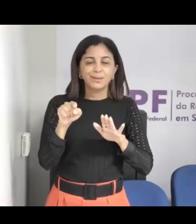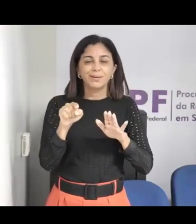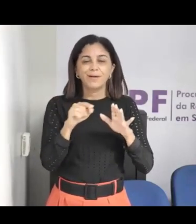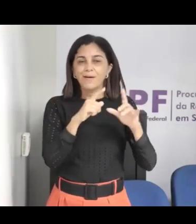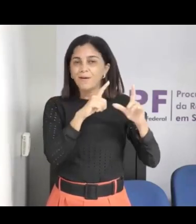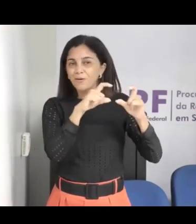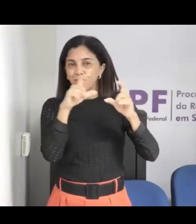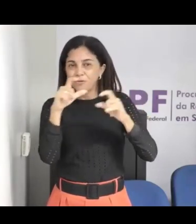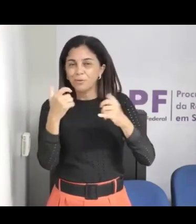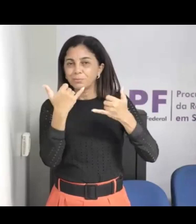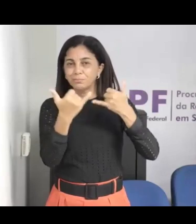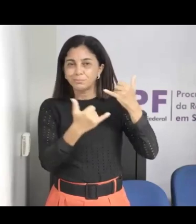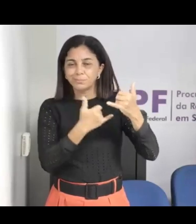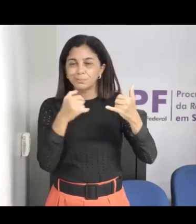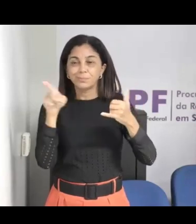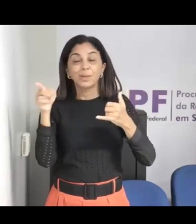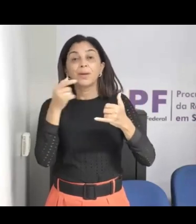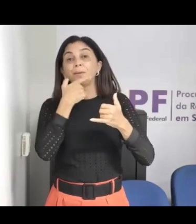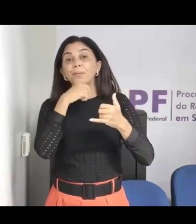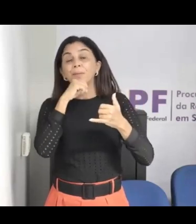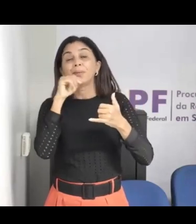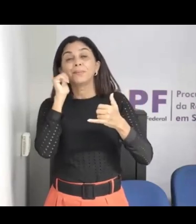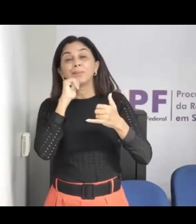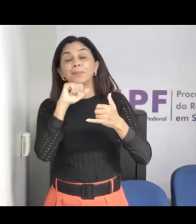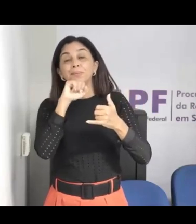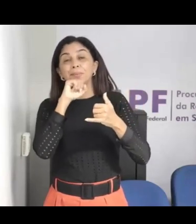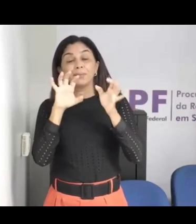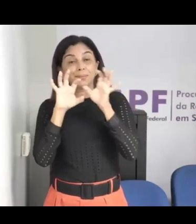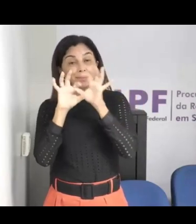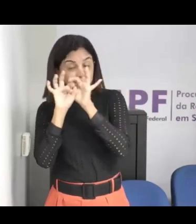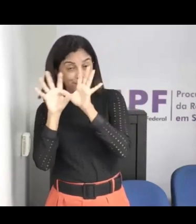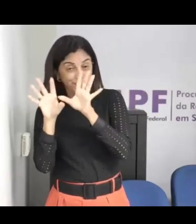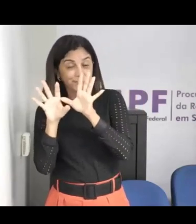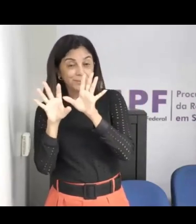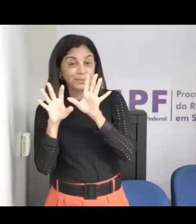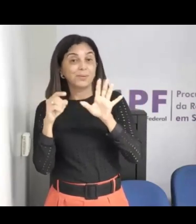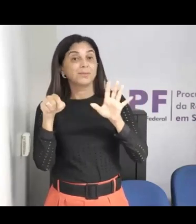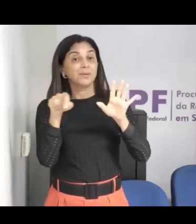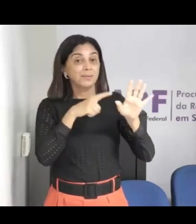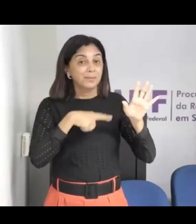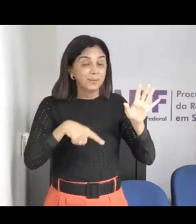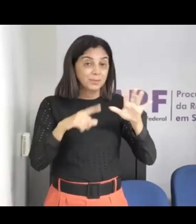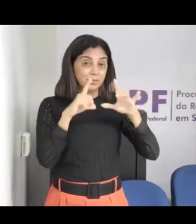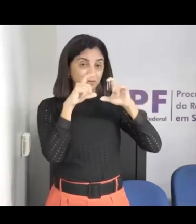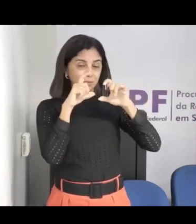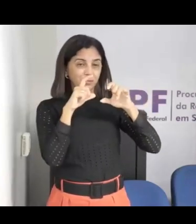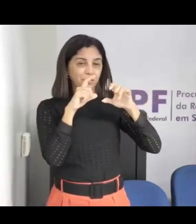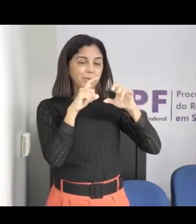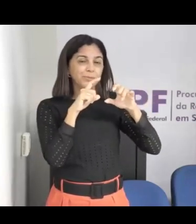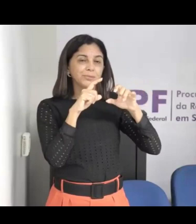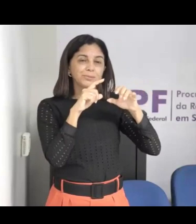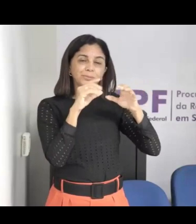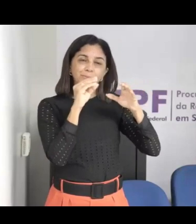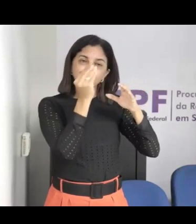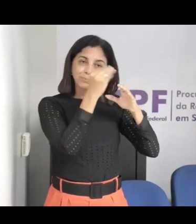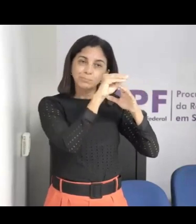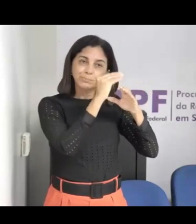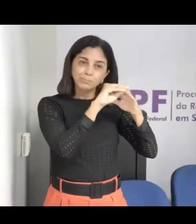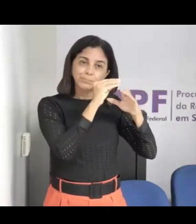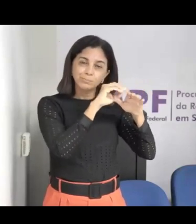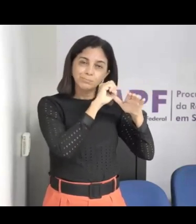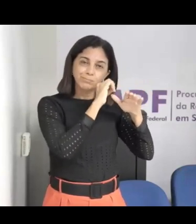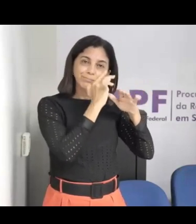e estão autorizando, né, agora a escola não, a escola a gente assina ali no começo do ano e ela vale para o ano inteiro e vale para qualquer foto,